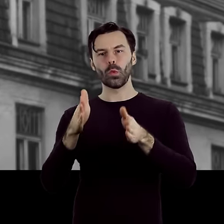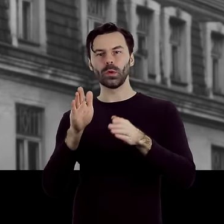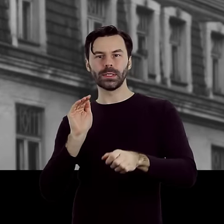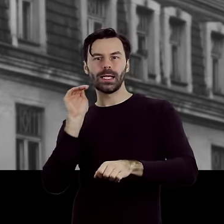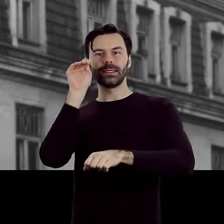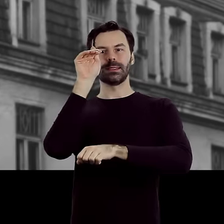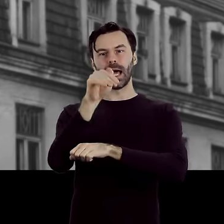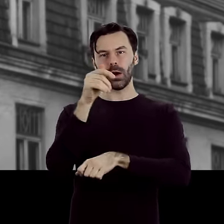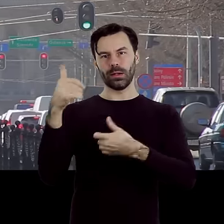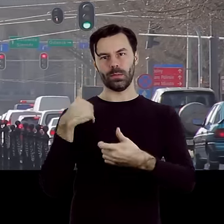lat 50.